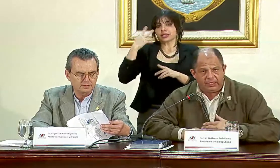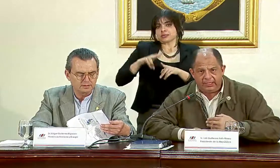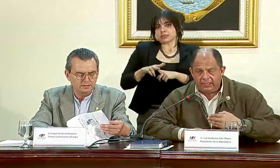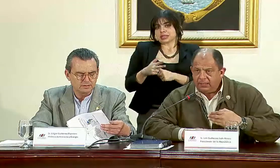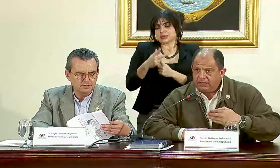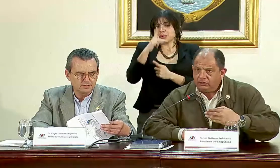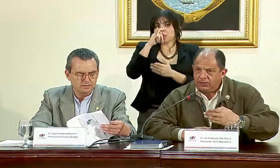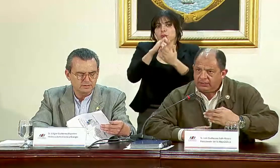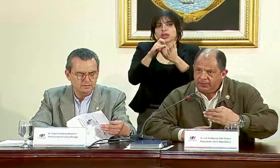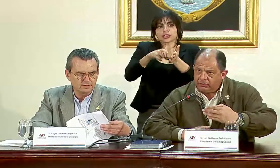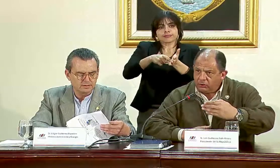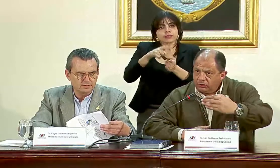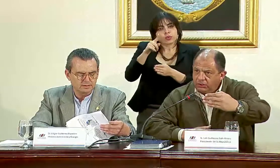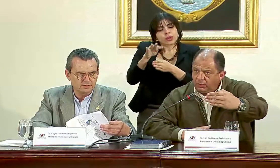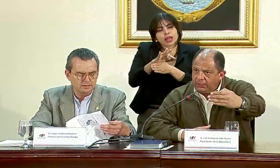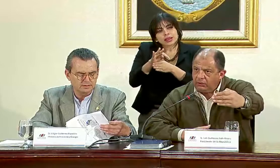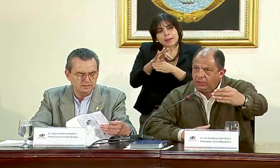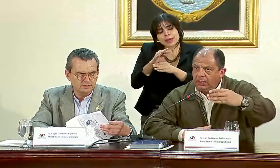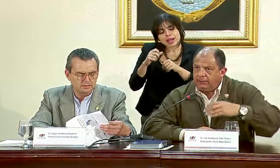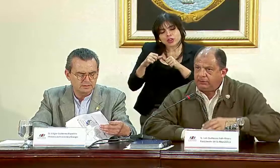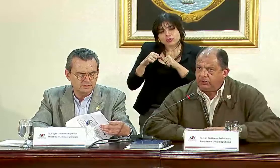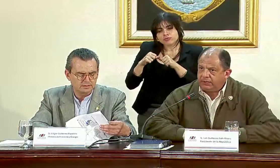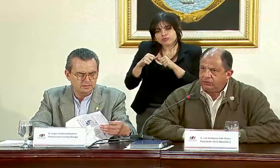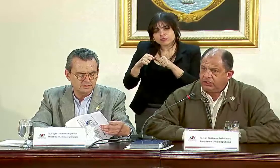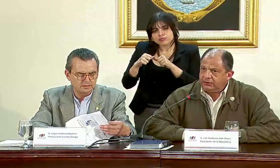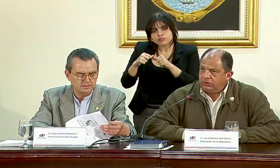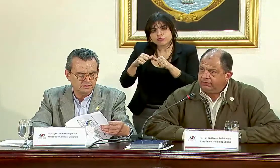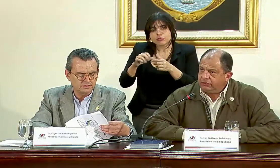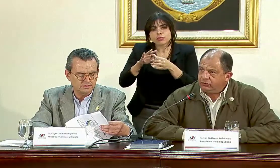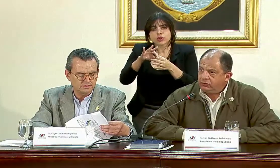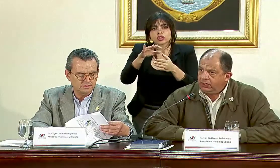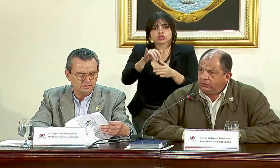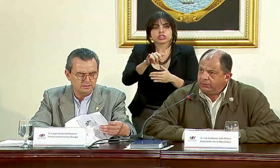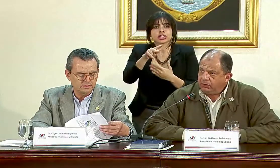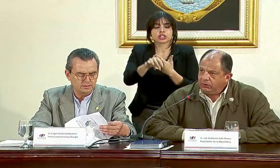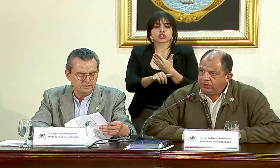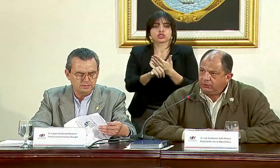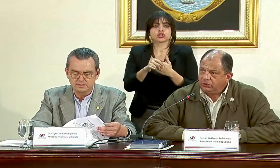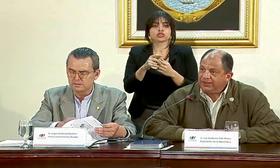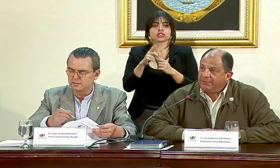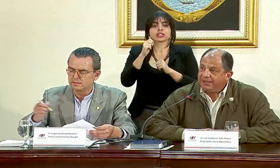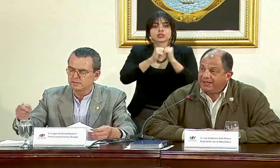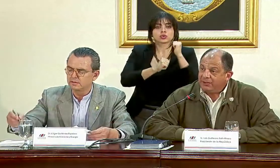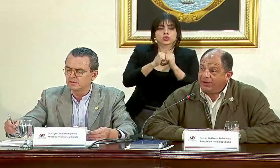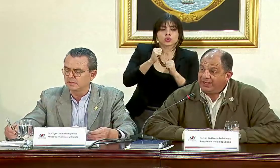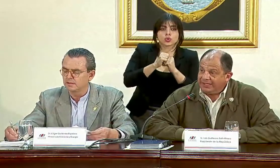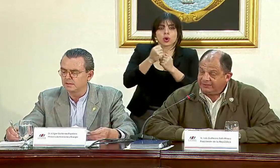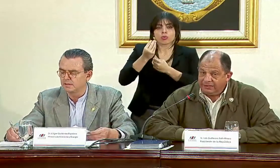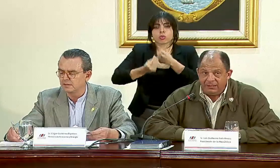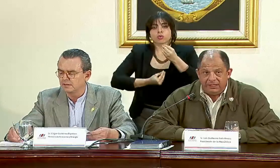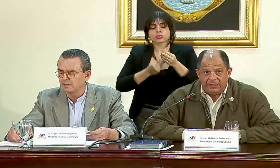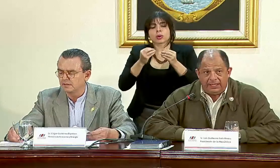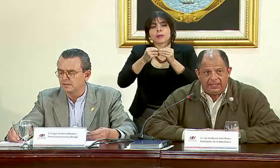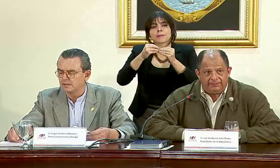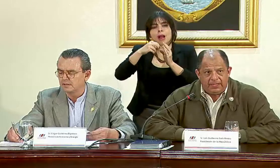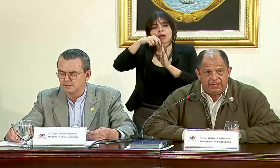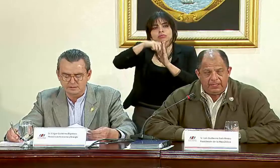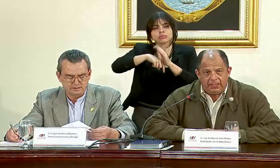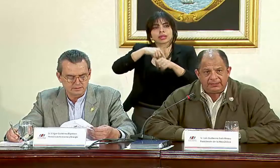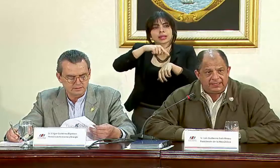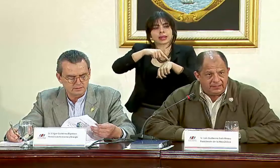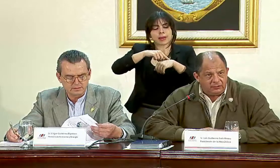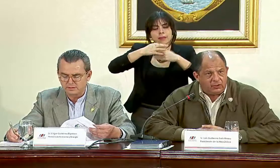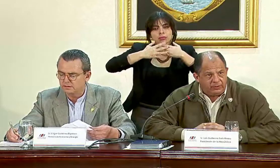lo tanto requiere de un tratamiento continuado en proyectos tanto de infraestructura como productivos de más largo alcance que